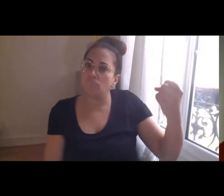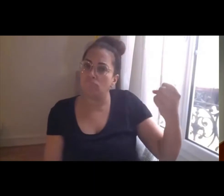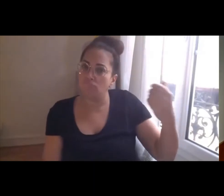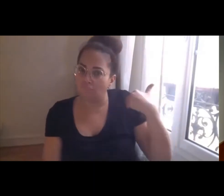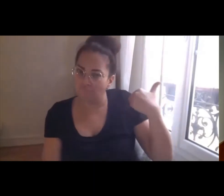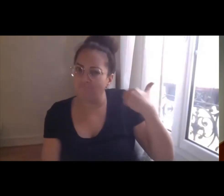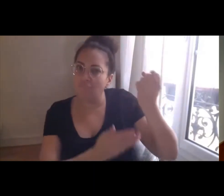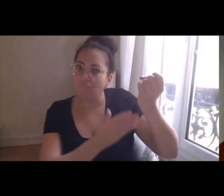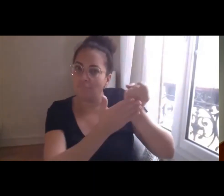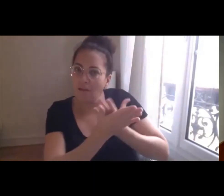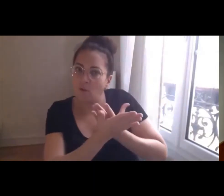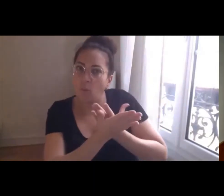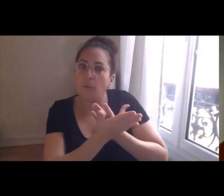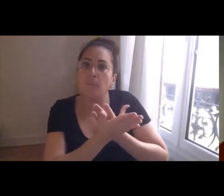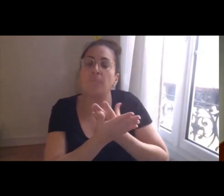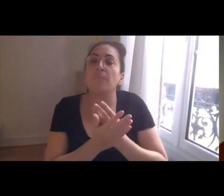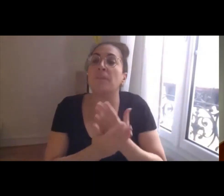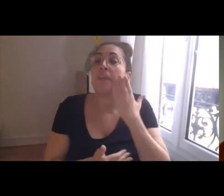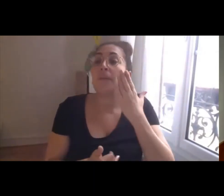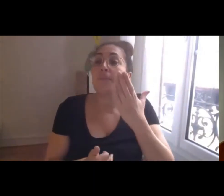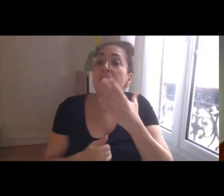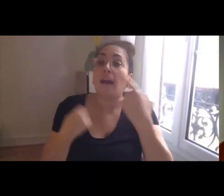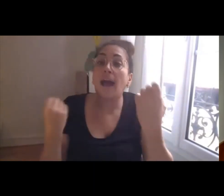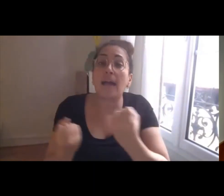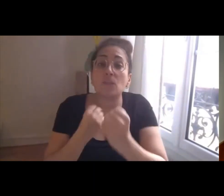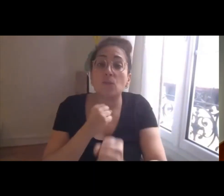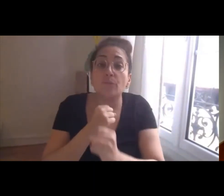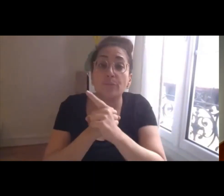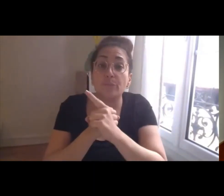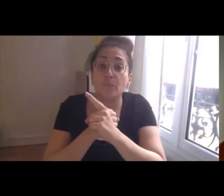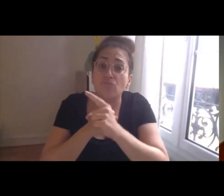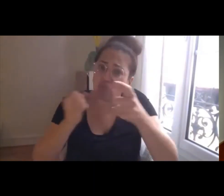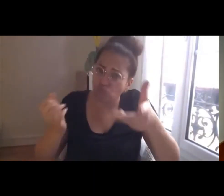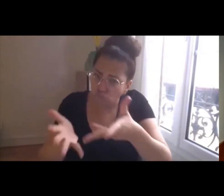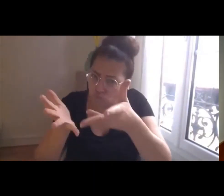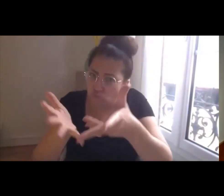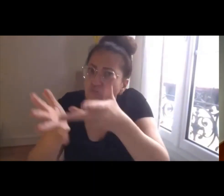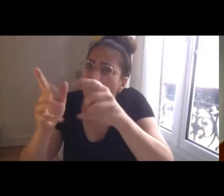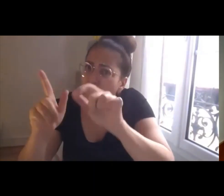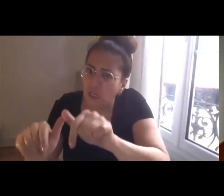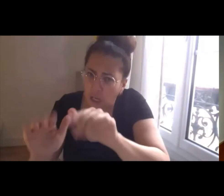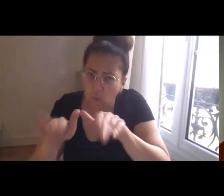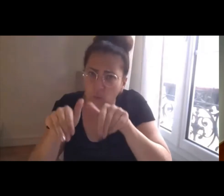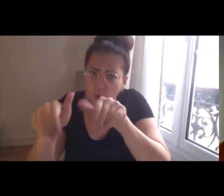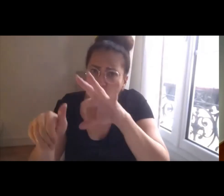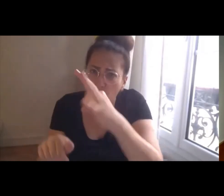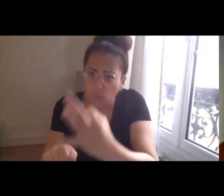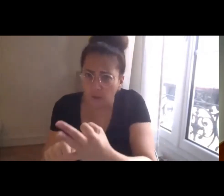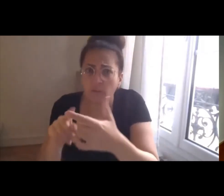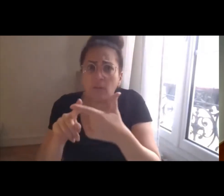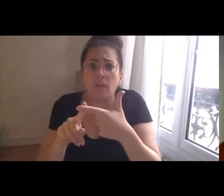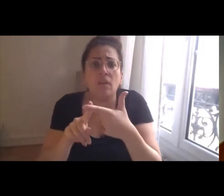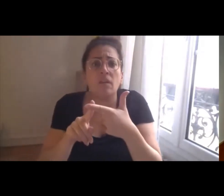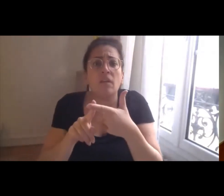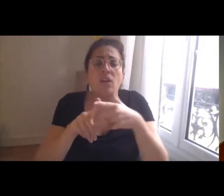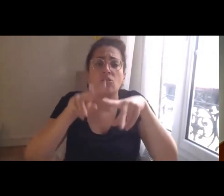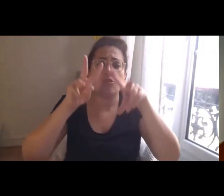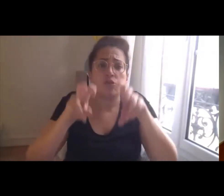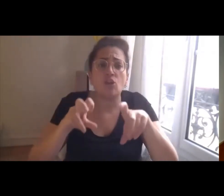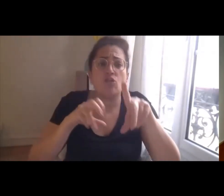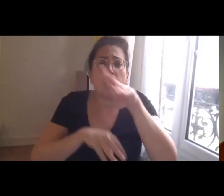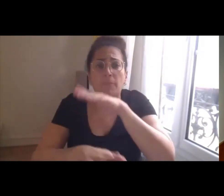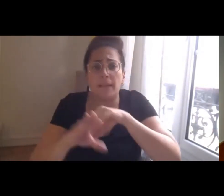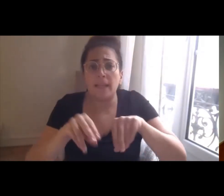des actions innovantes et d'autres recherches, comme l'a dit Philippe tout à l'heure, recherche appliquée, recherche ouverte, recherche